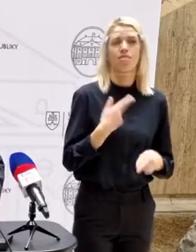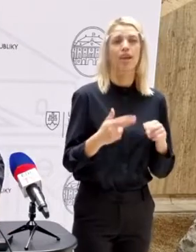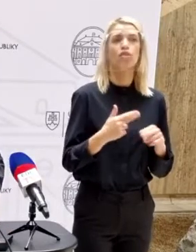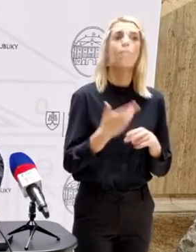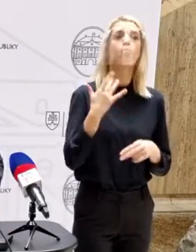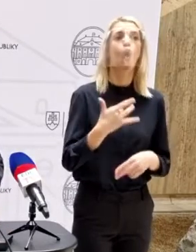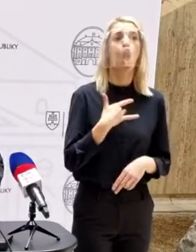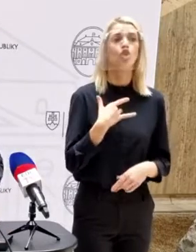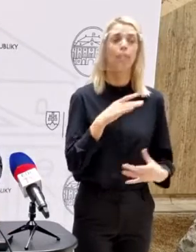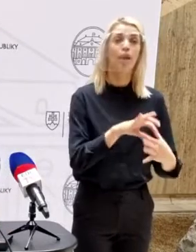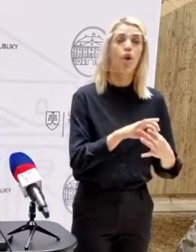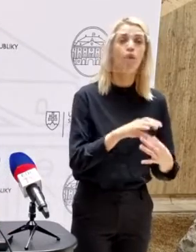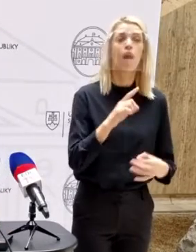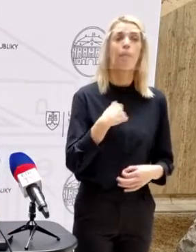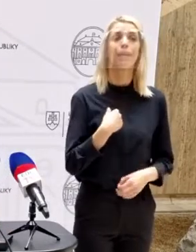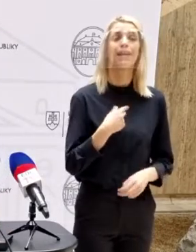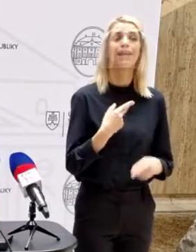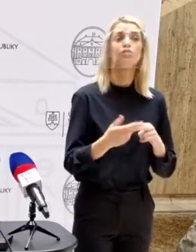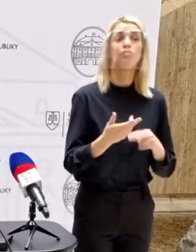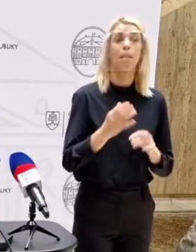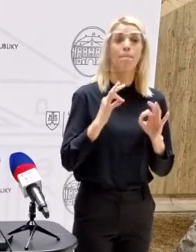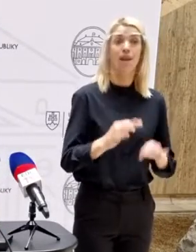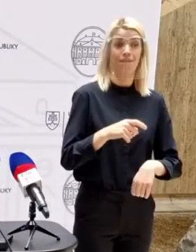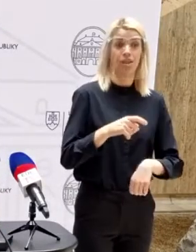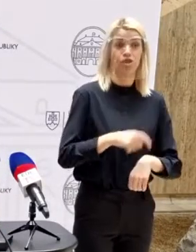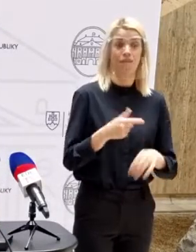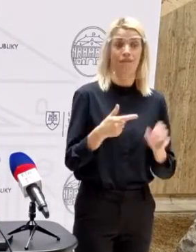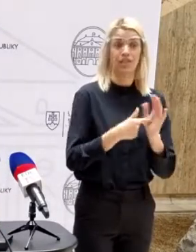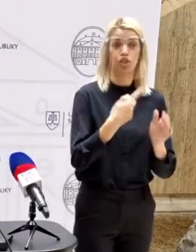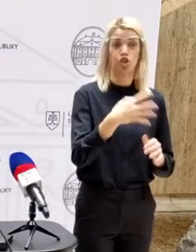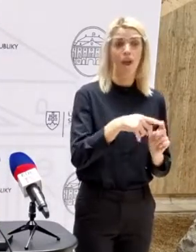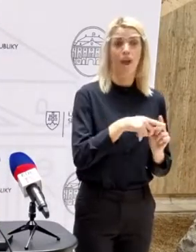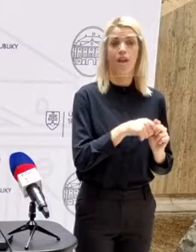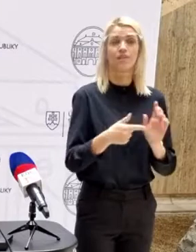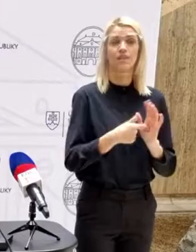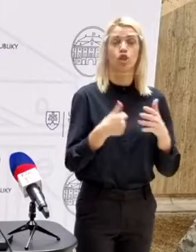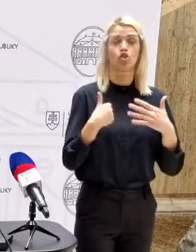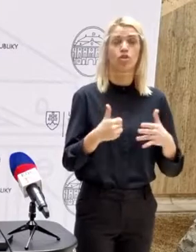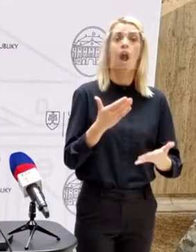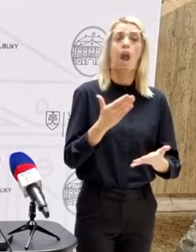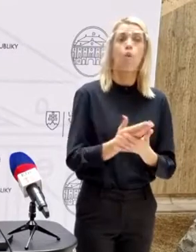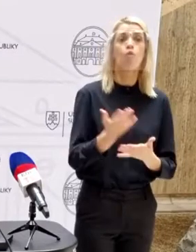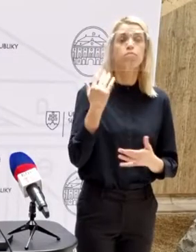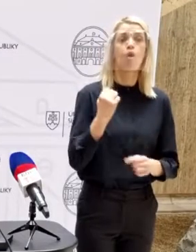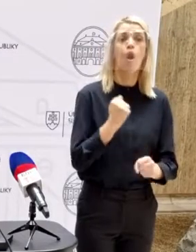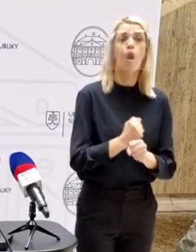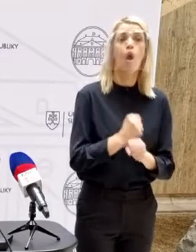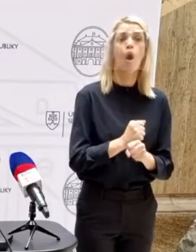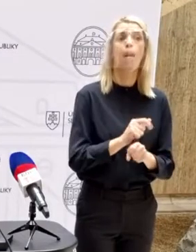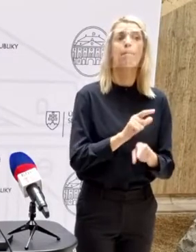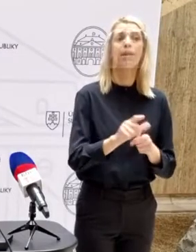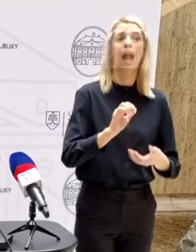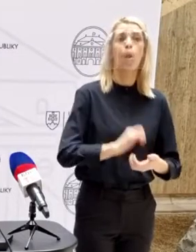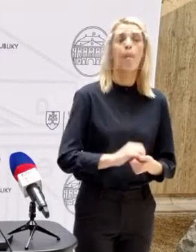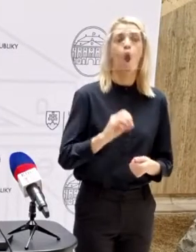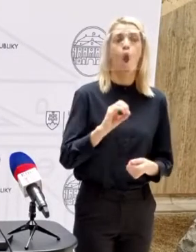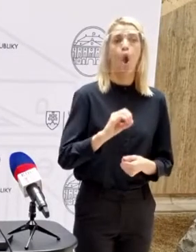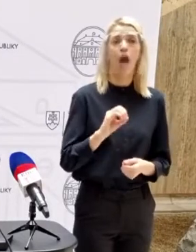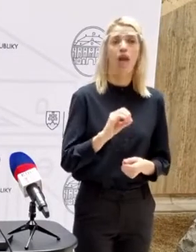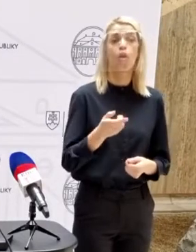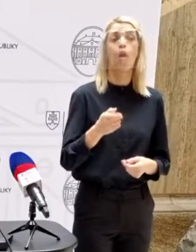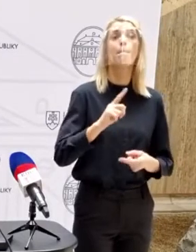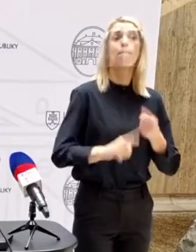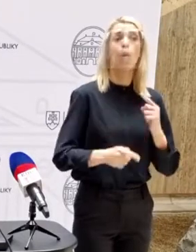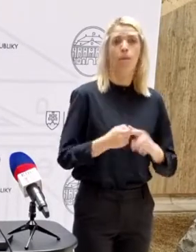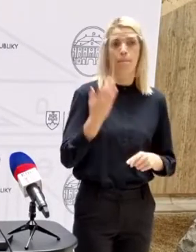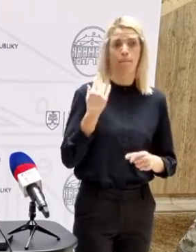tam nejaký osobný kontakt. My riešime to, že v tom čase už v roku 2014 a 2016 pracovala aj pre klub Oľano napríklad, čiže bola aj politicky